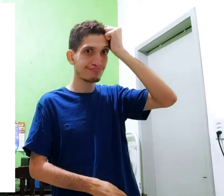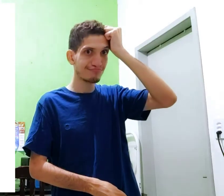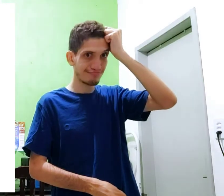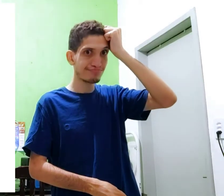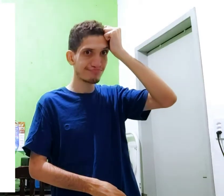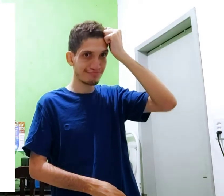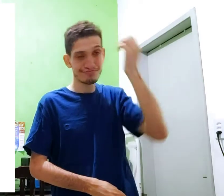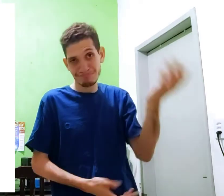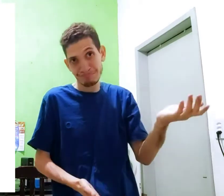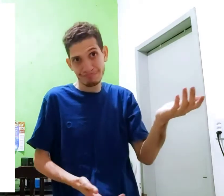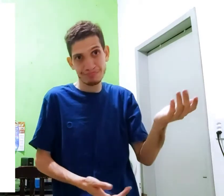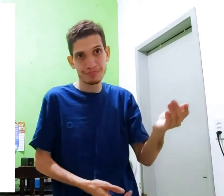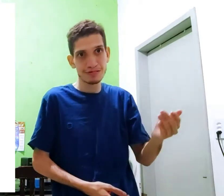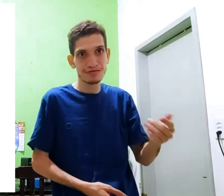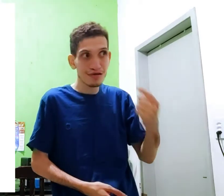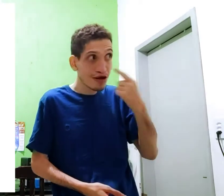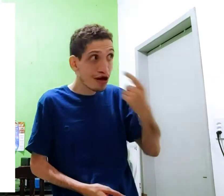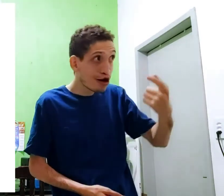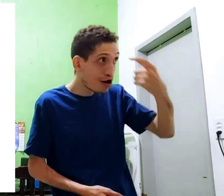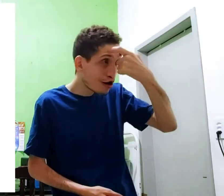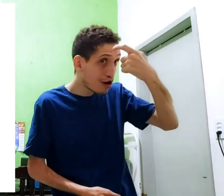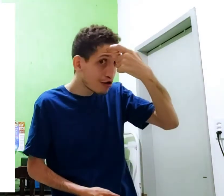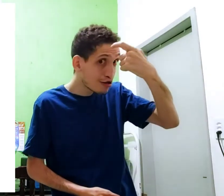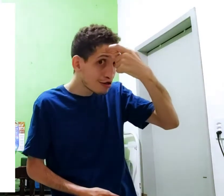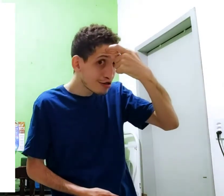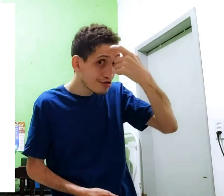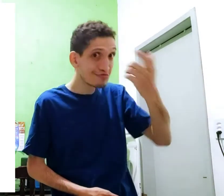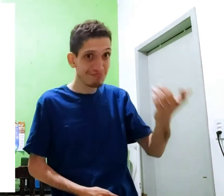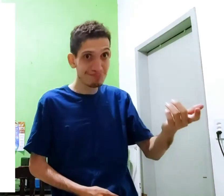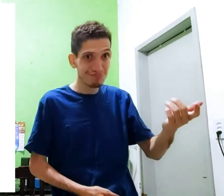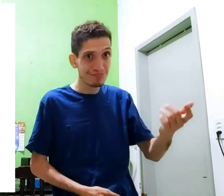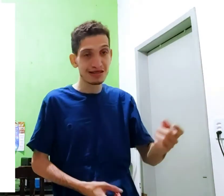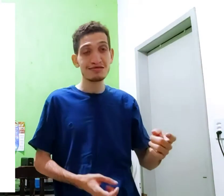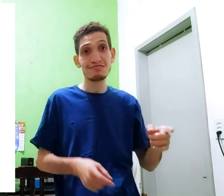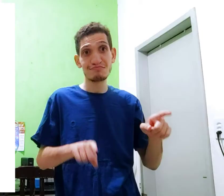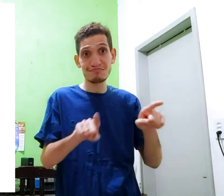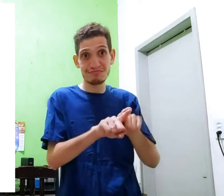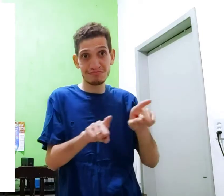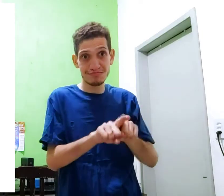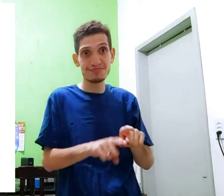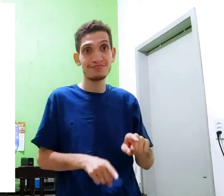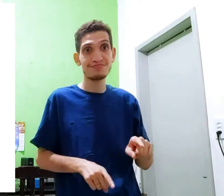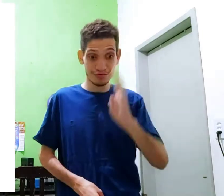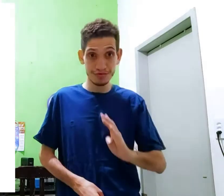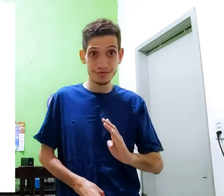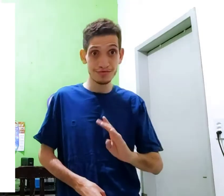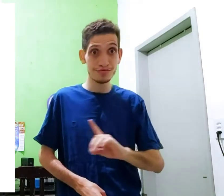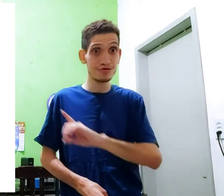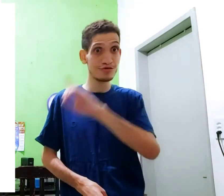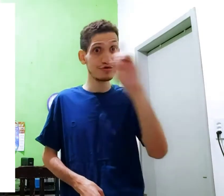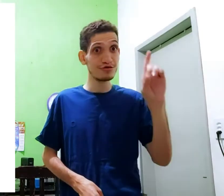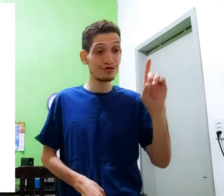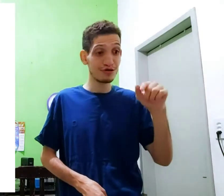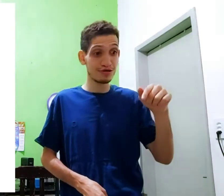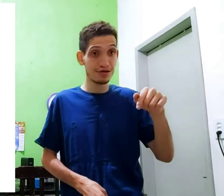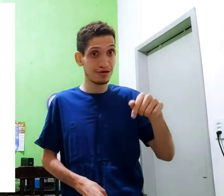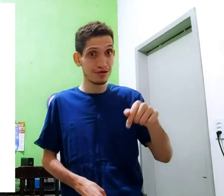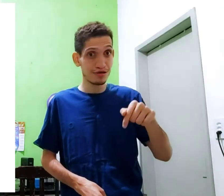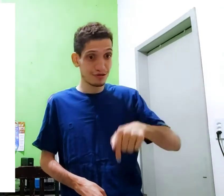viu olha consciência também Brasil dia